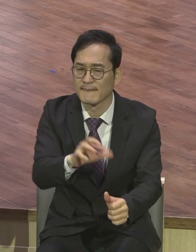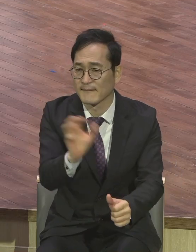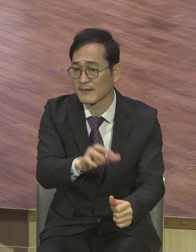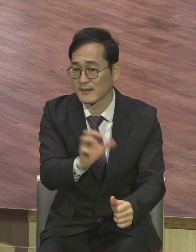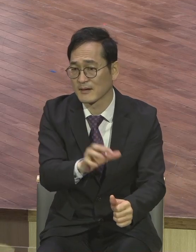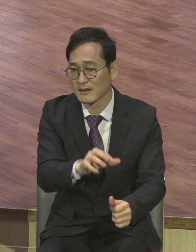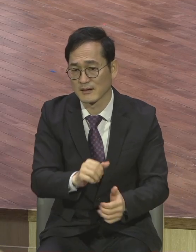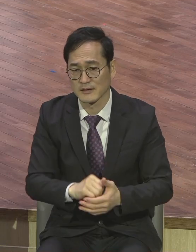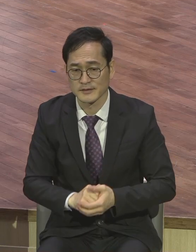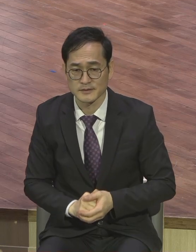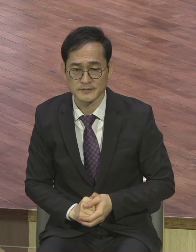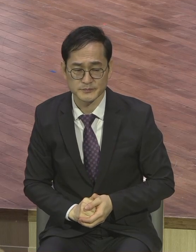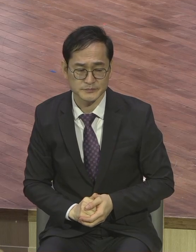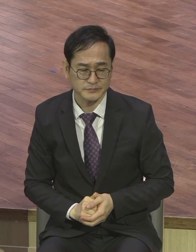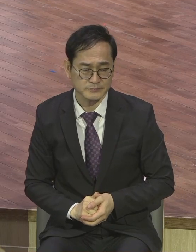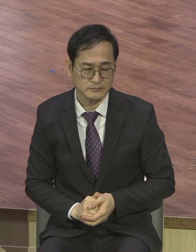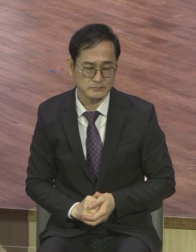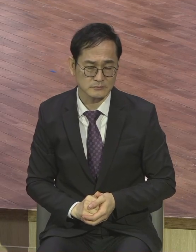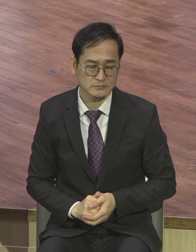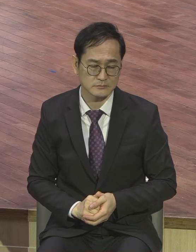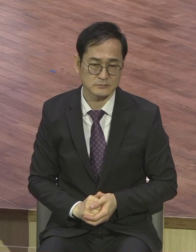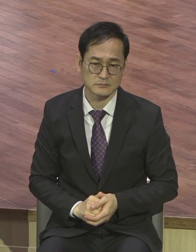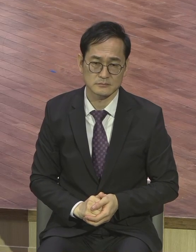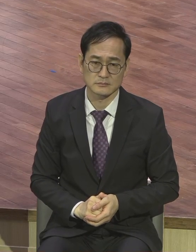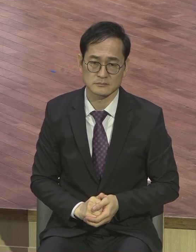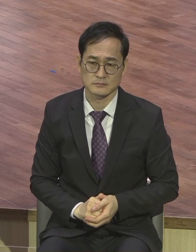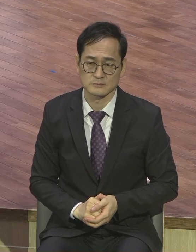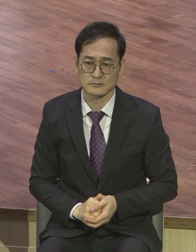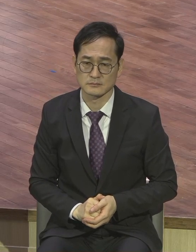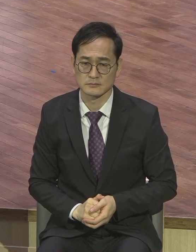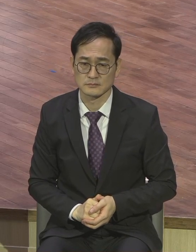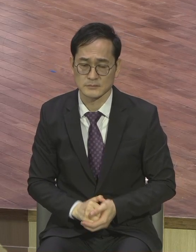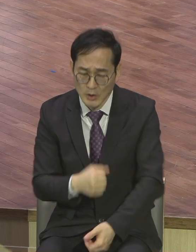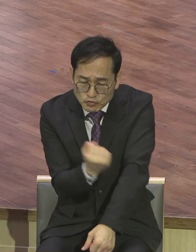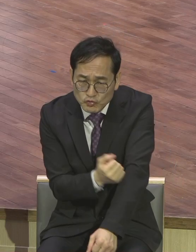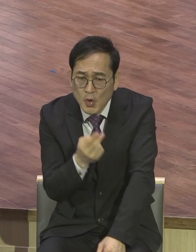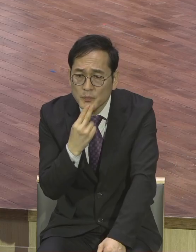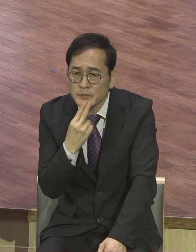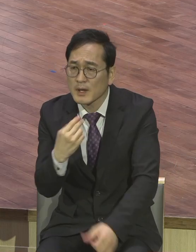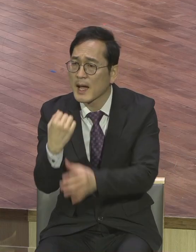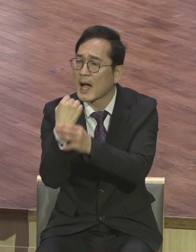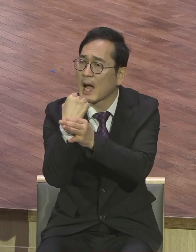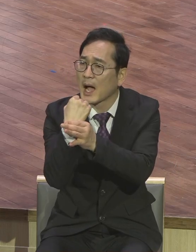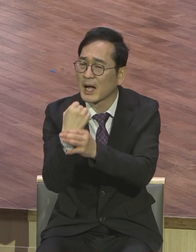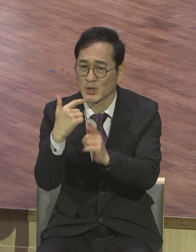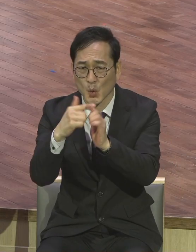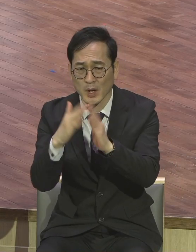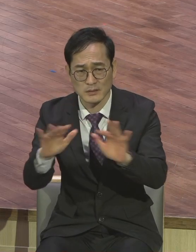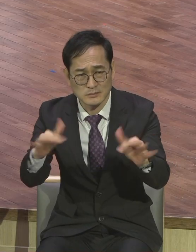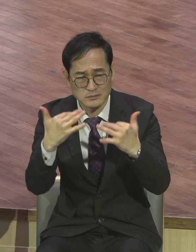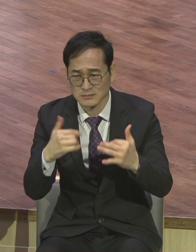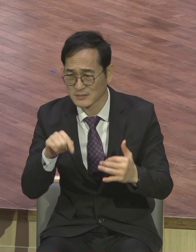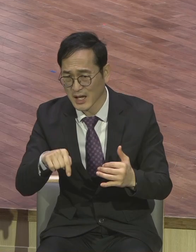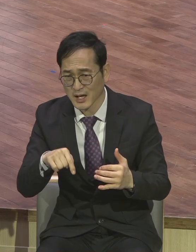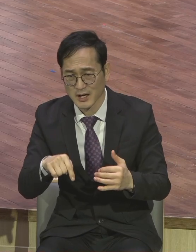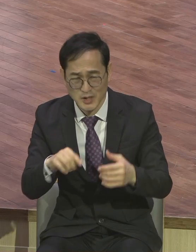뭔가 뭔가를 그냥 받기만 하려는 사람. 교회가 나를 알아주지 않아요. 내가 어떤